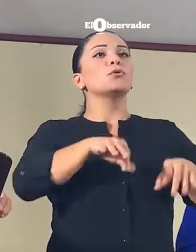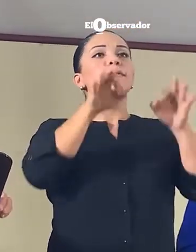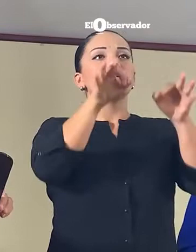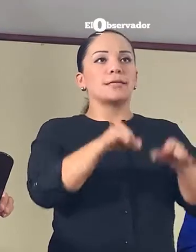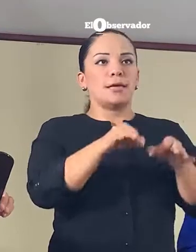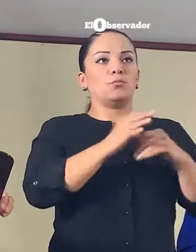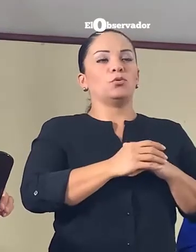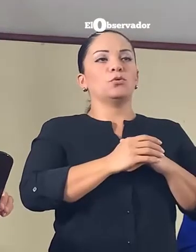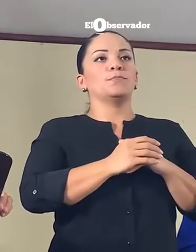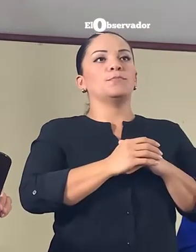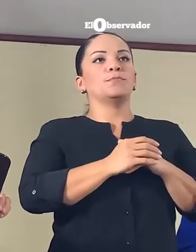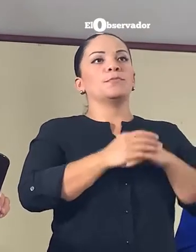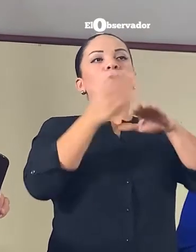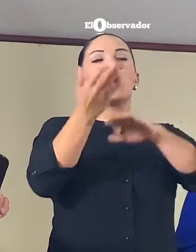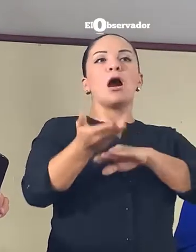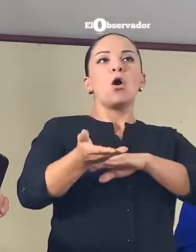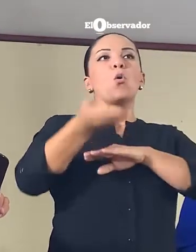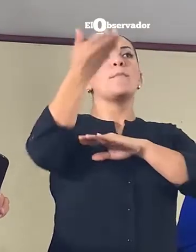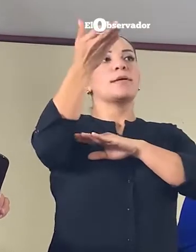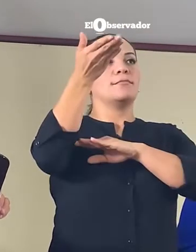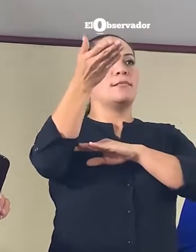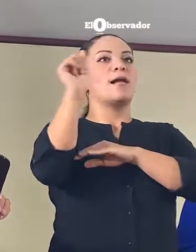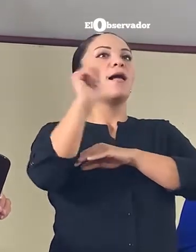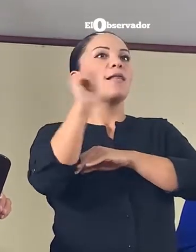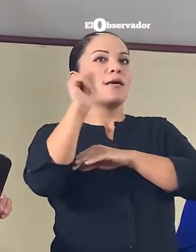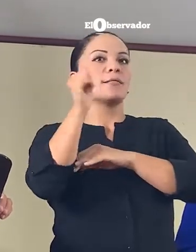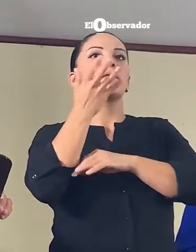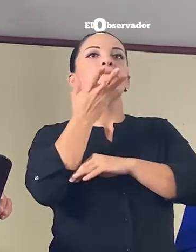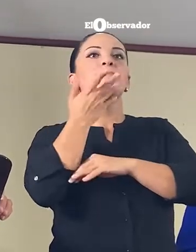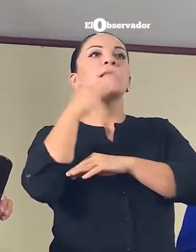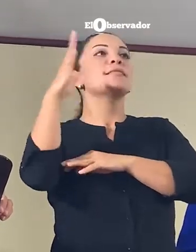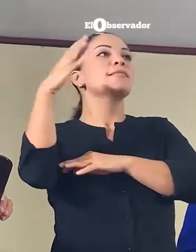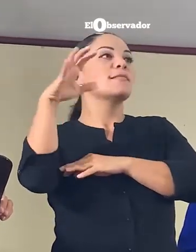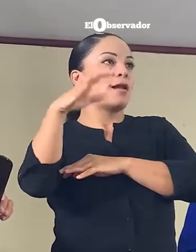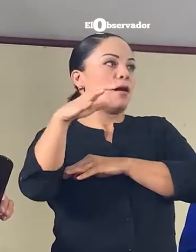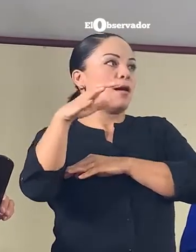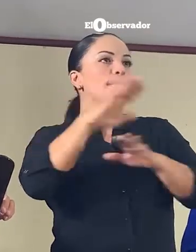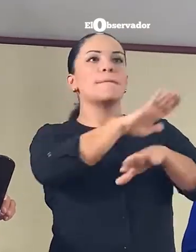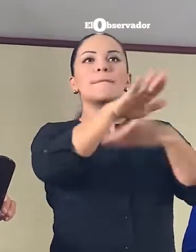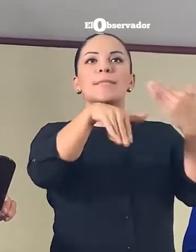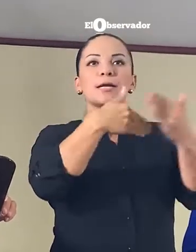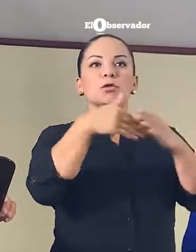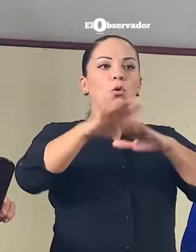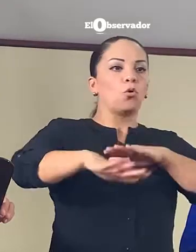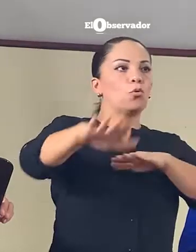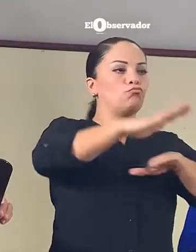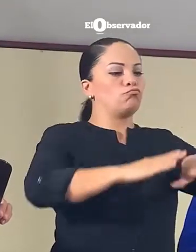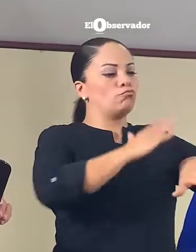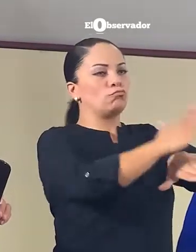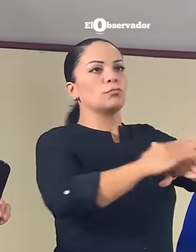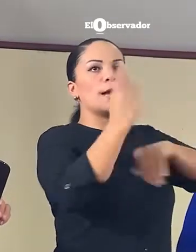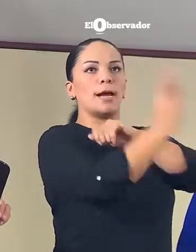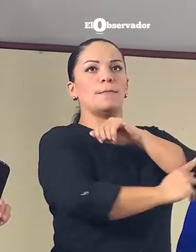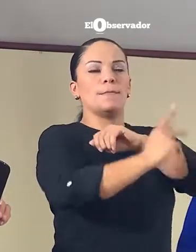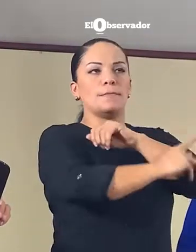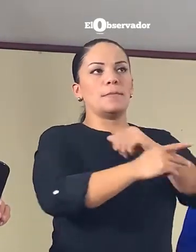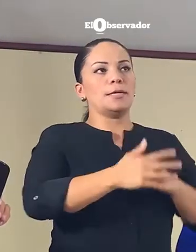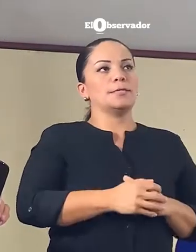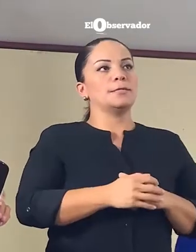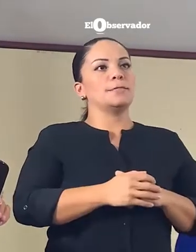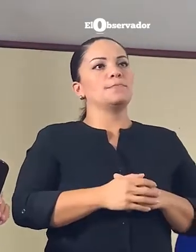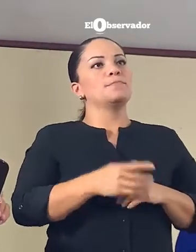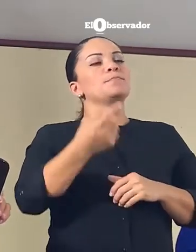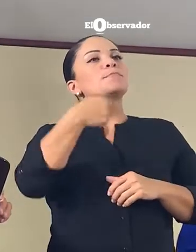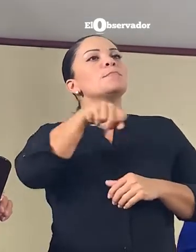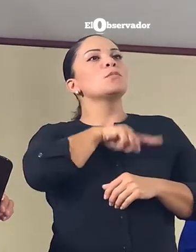aumentar el nivel de alerta a naranja para todo el territorio nacional y hemos dejado en